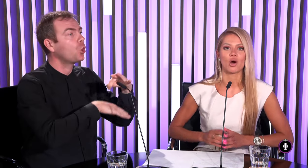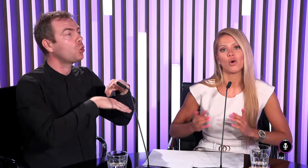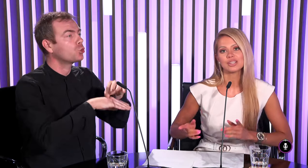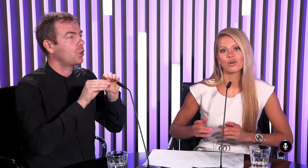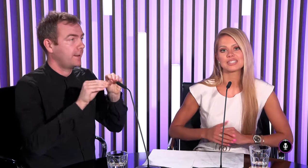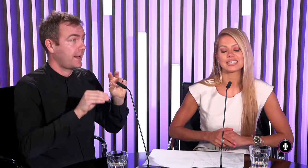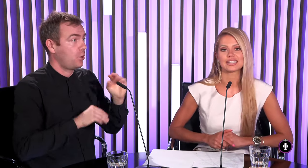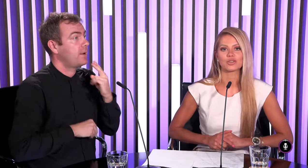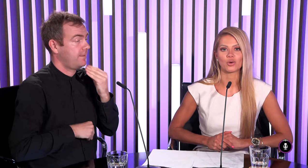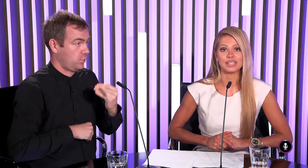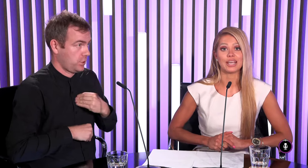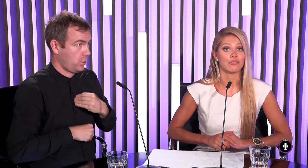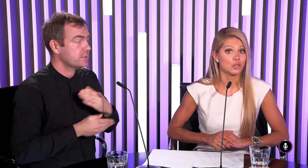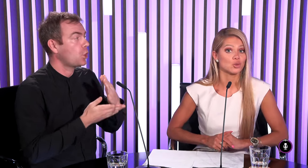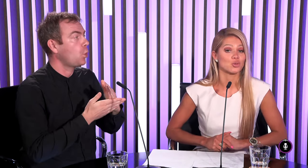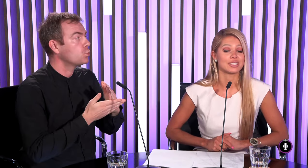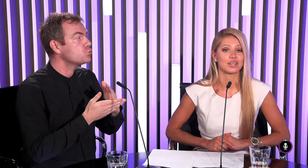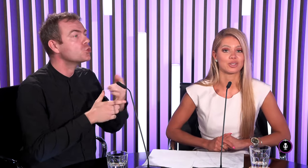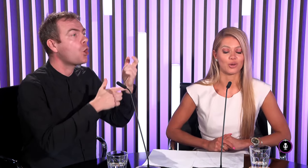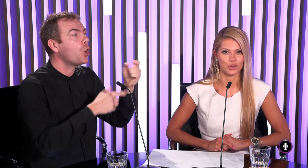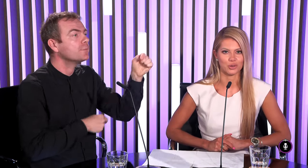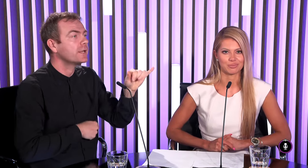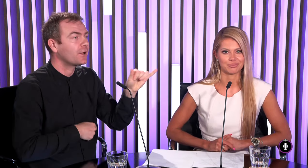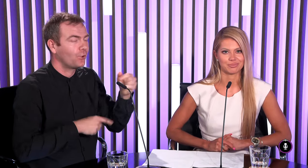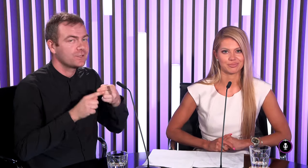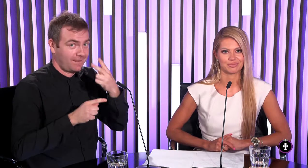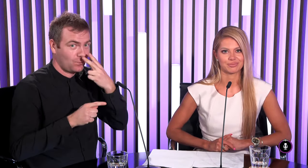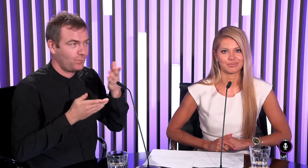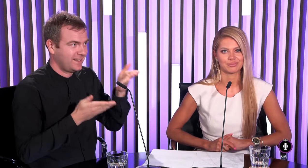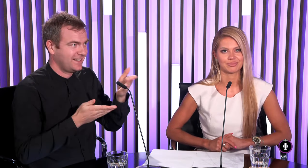Vojtechovského o nedlho vysteda niekto iný a vy už uvidíte o nedlho kto